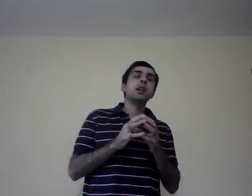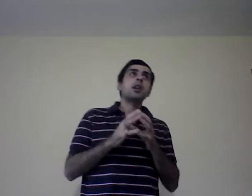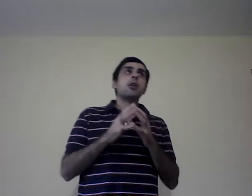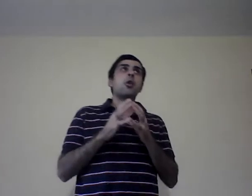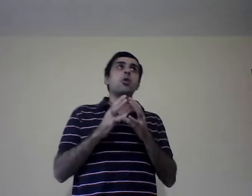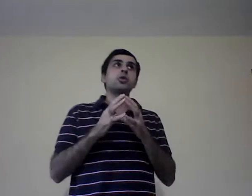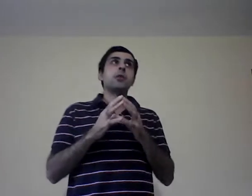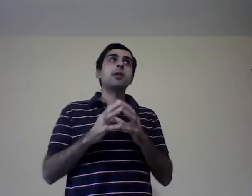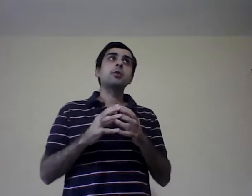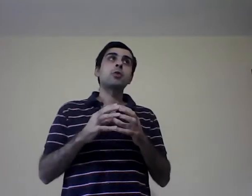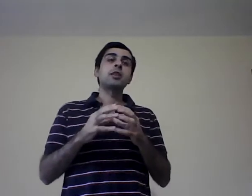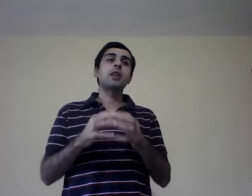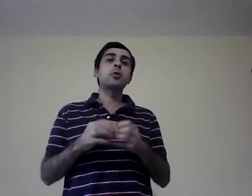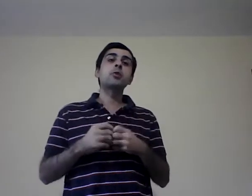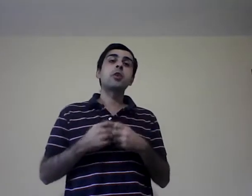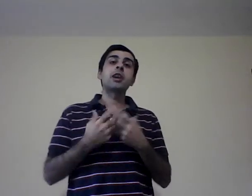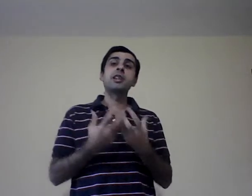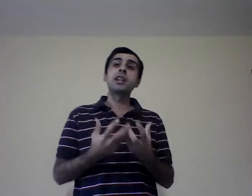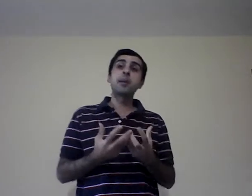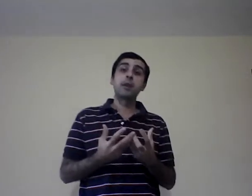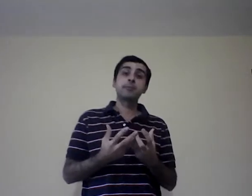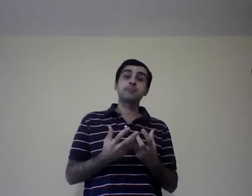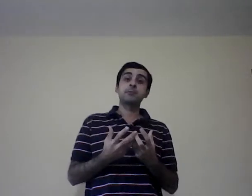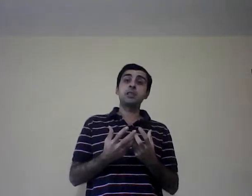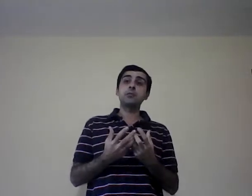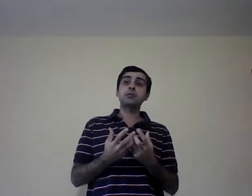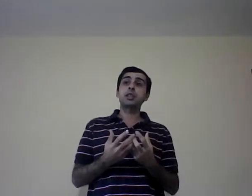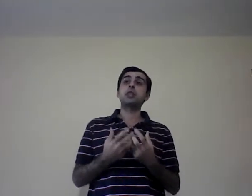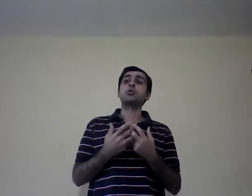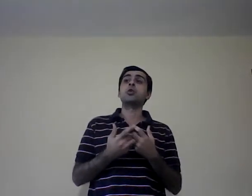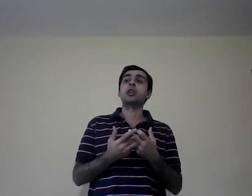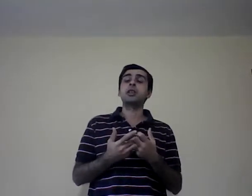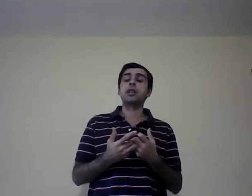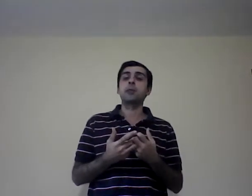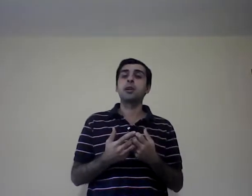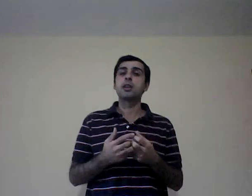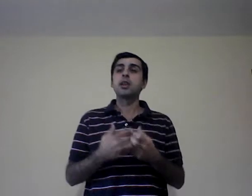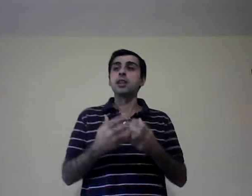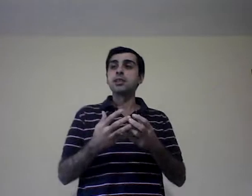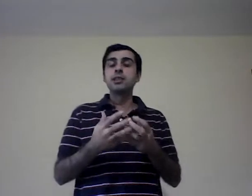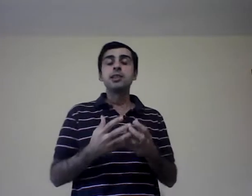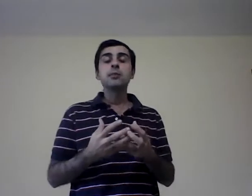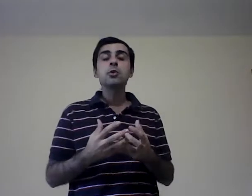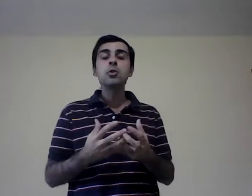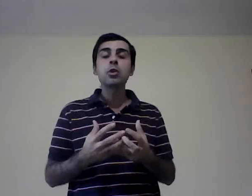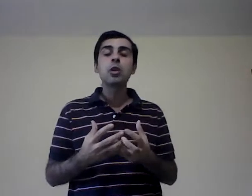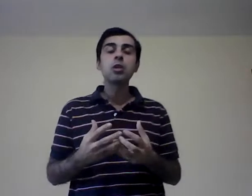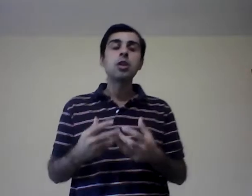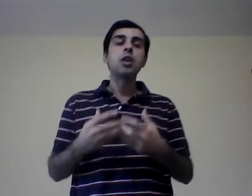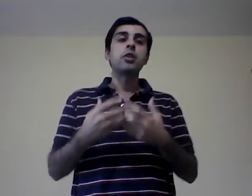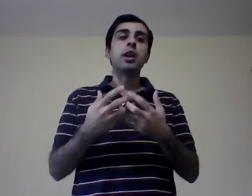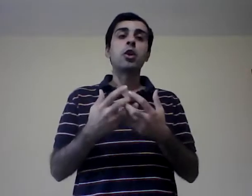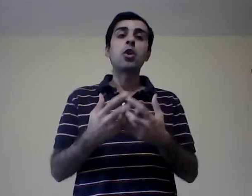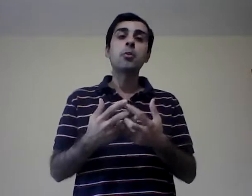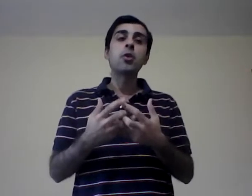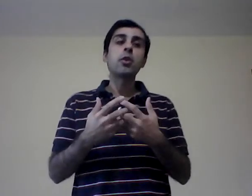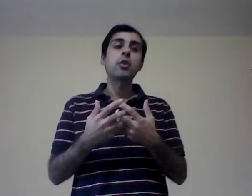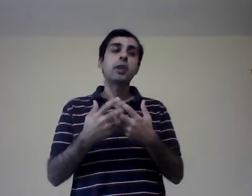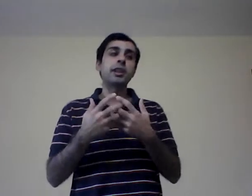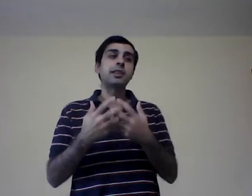o se ve visualizado en un organigrama, ¿sí? ¿Qué es un organigrama? Es el dibujo de cómo está